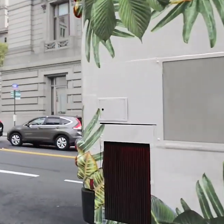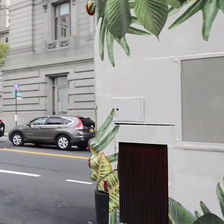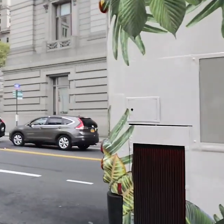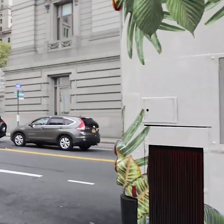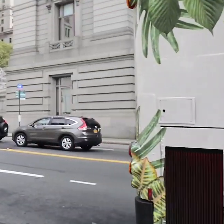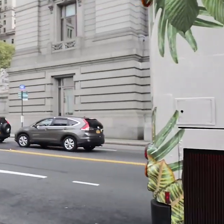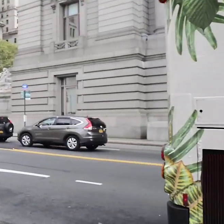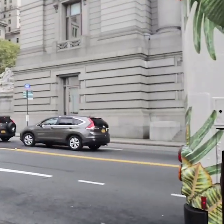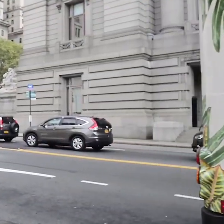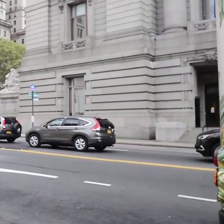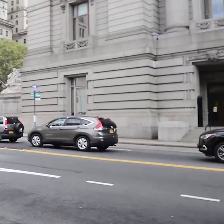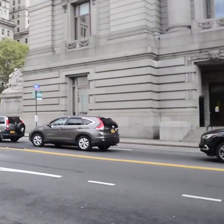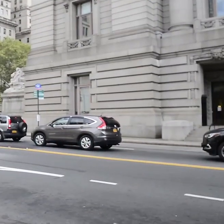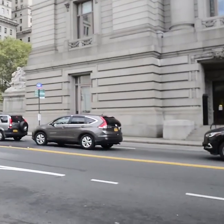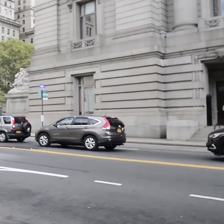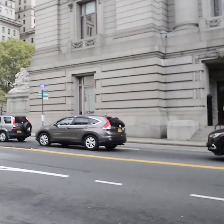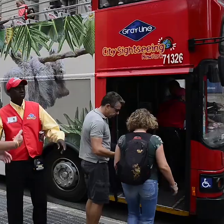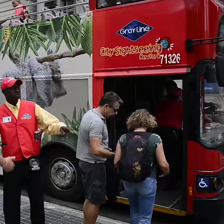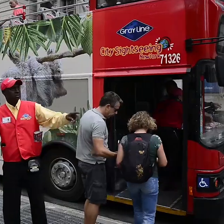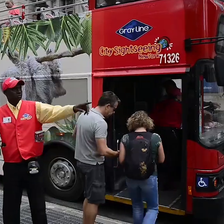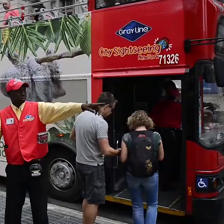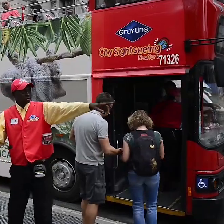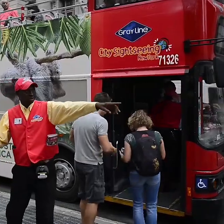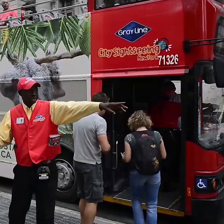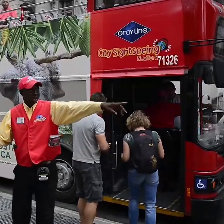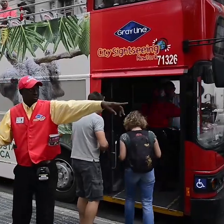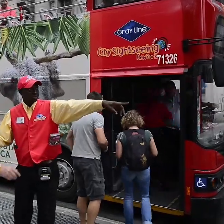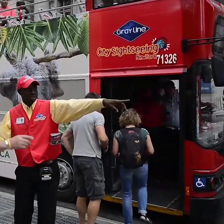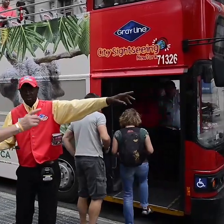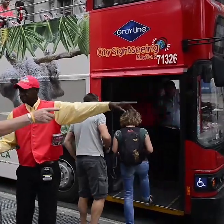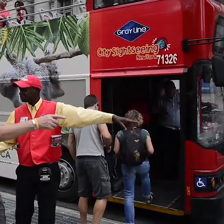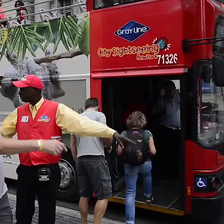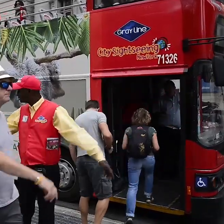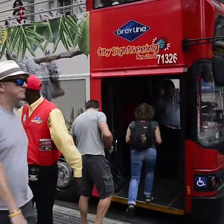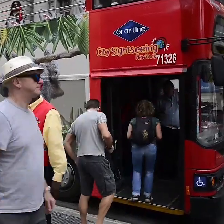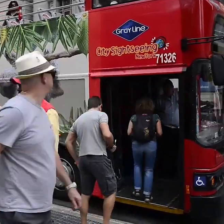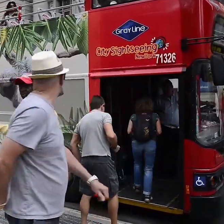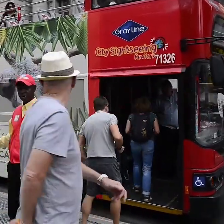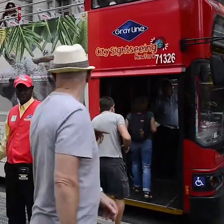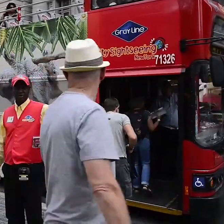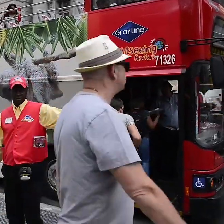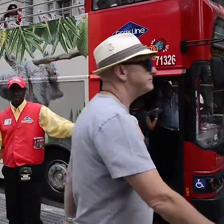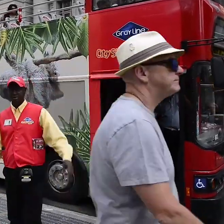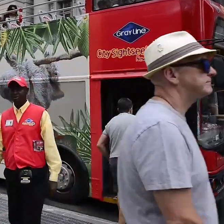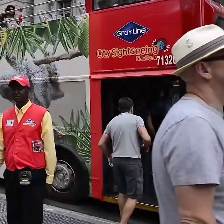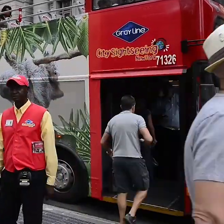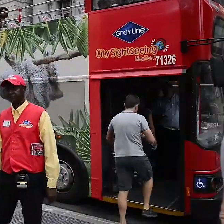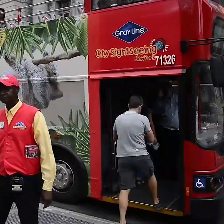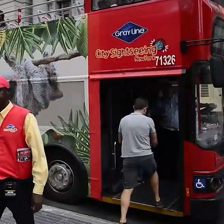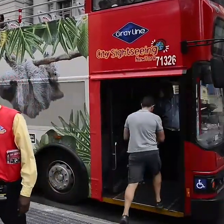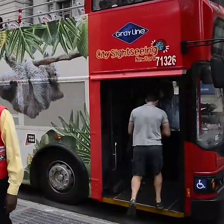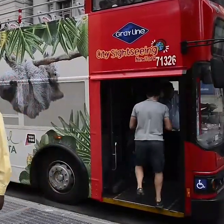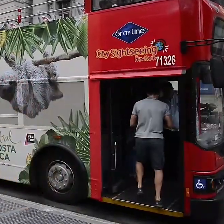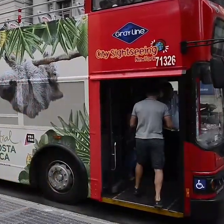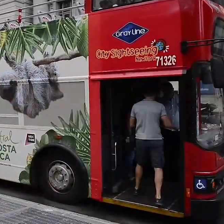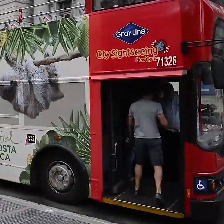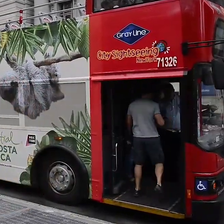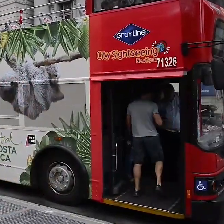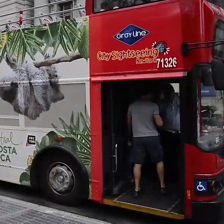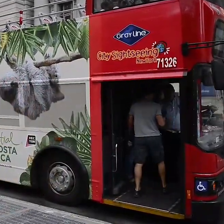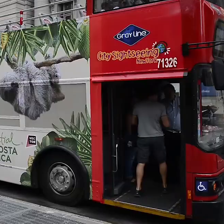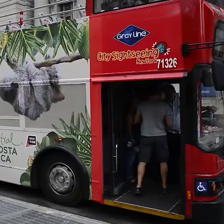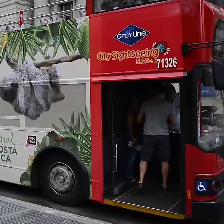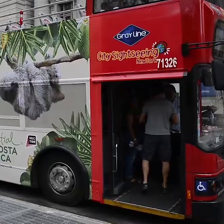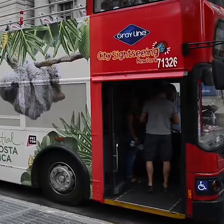registraron más de un millón de turistas procedentes de Canadá y Estados Unidos. Finalmente, el turismo es considerado uno de los motores de la economía